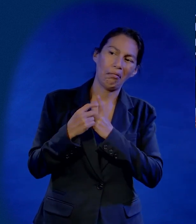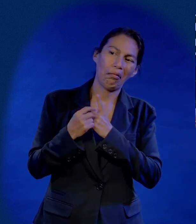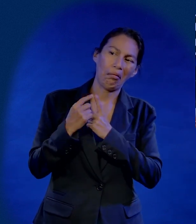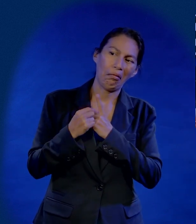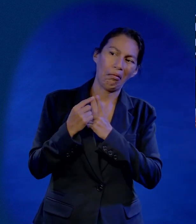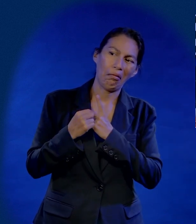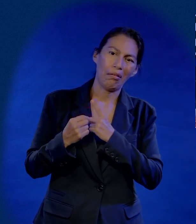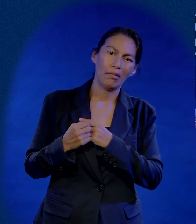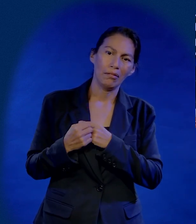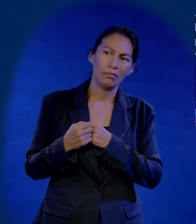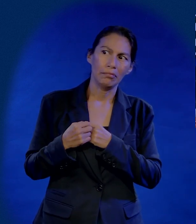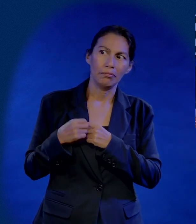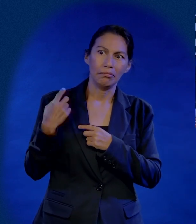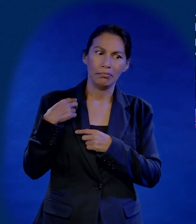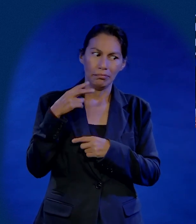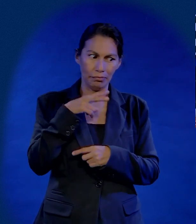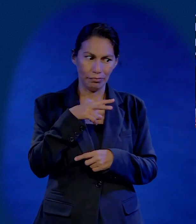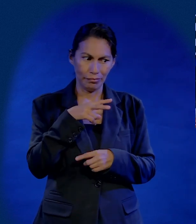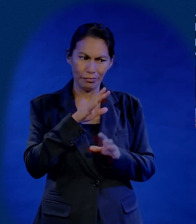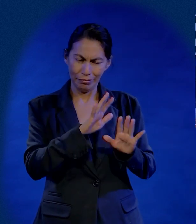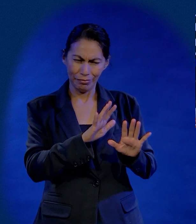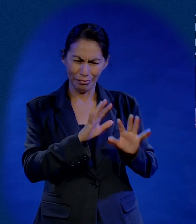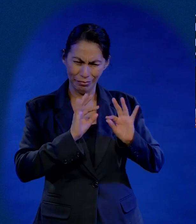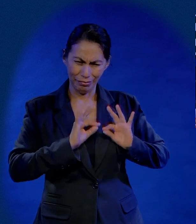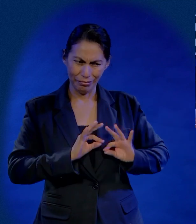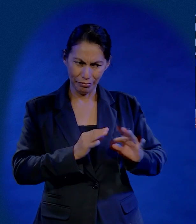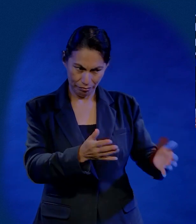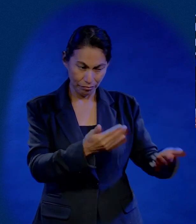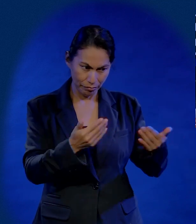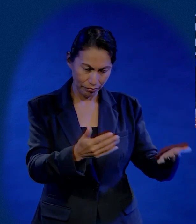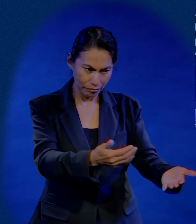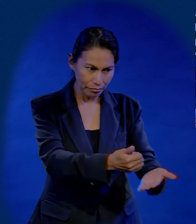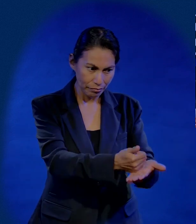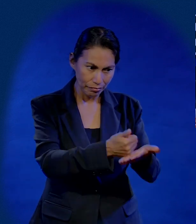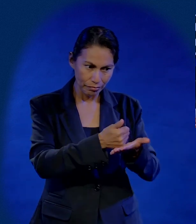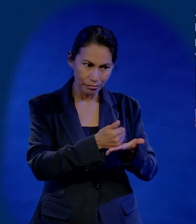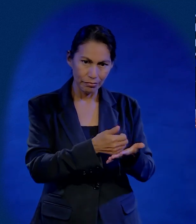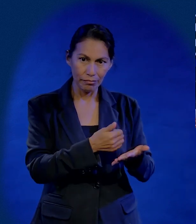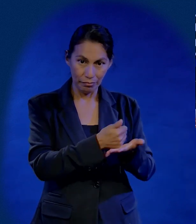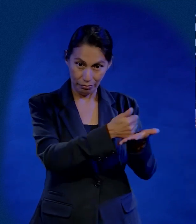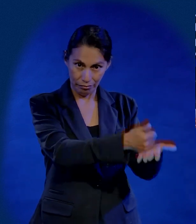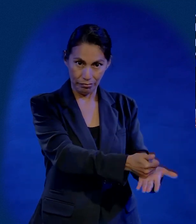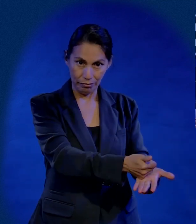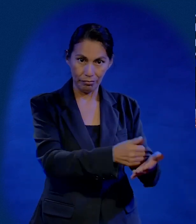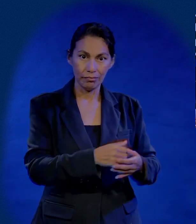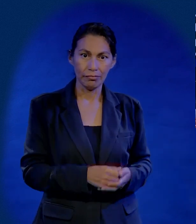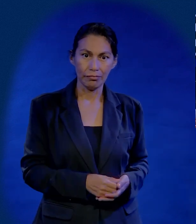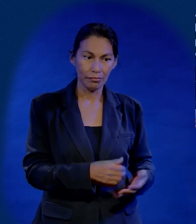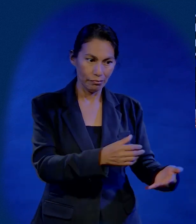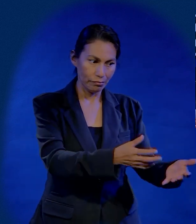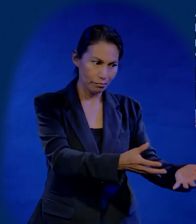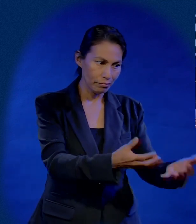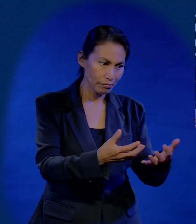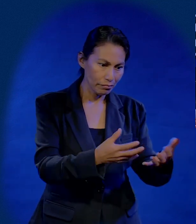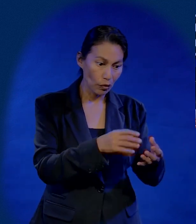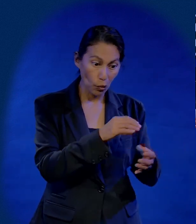Y yo me quedé serio. Se está burlando de mí. Yo creo que él leyó mi cara. Me dice, no, no, te hablo bien. Ven, levántate.